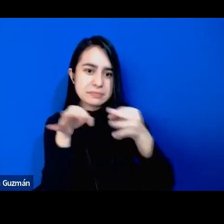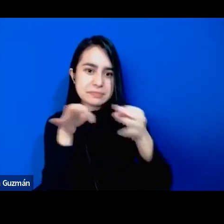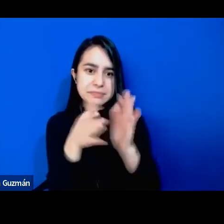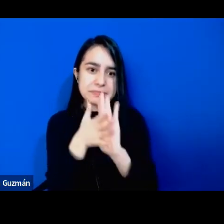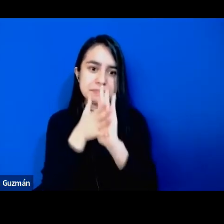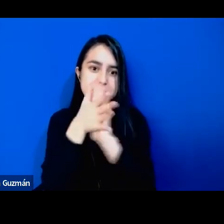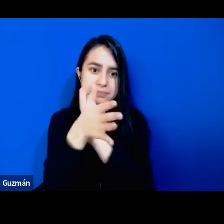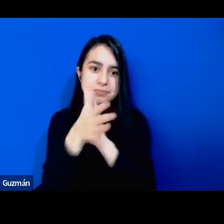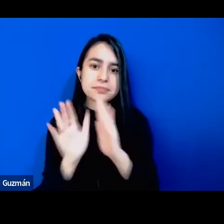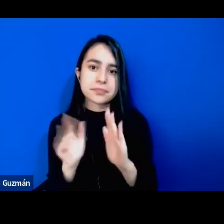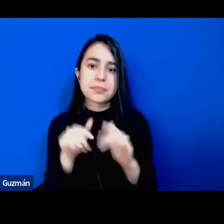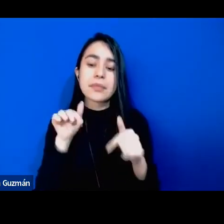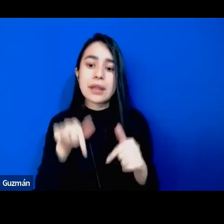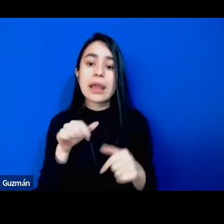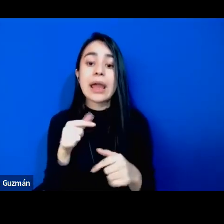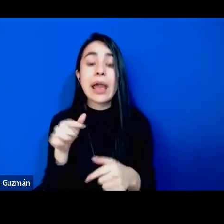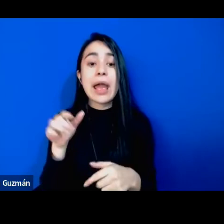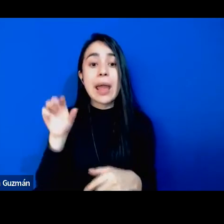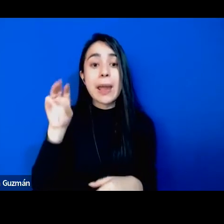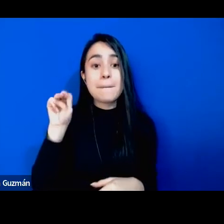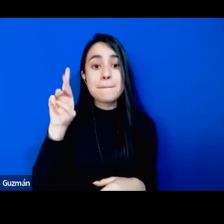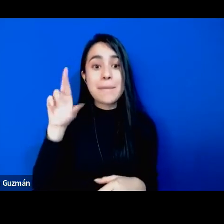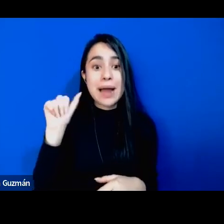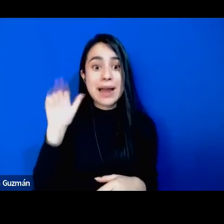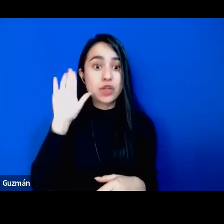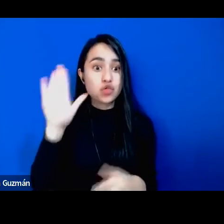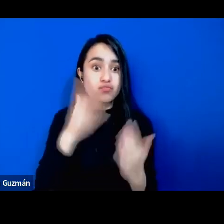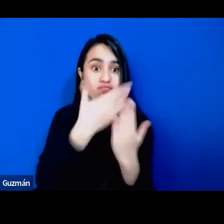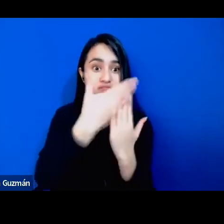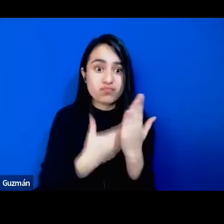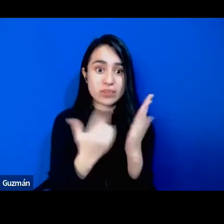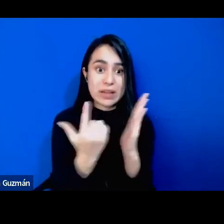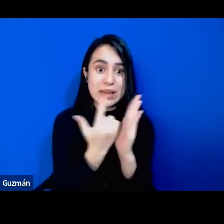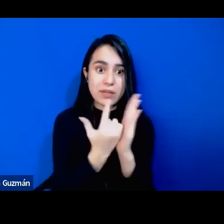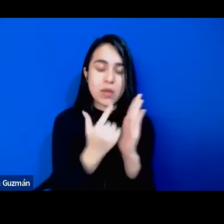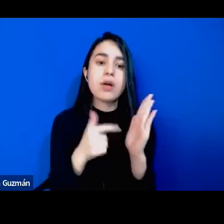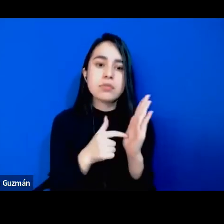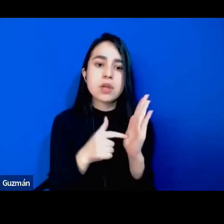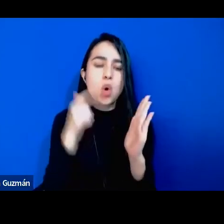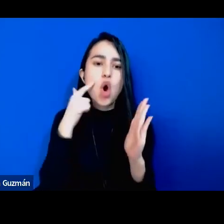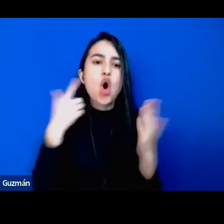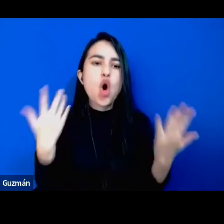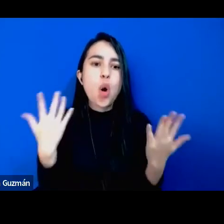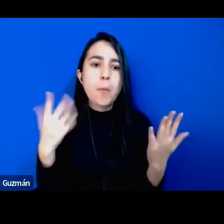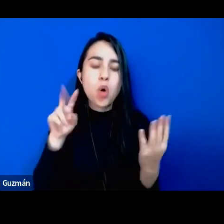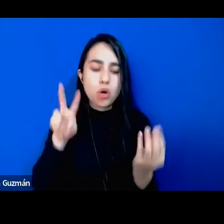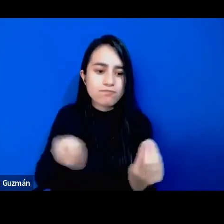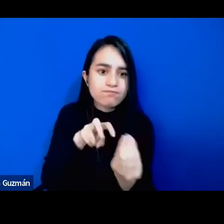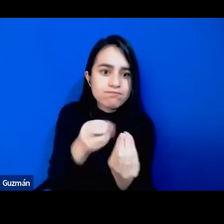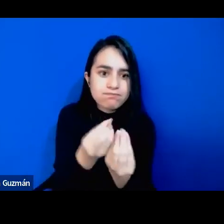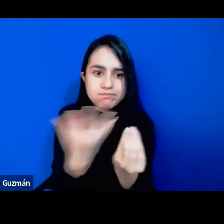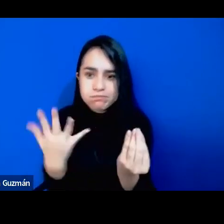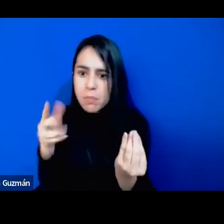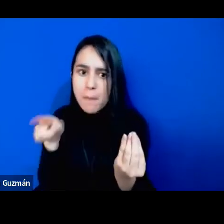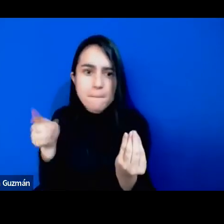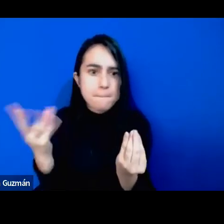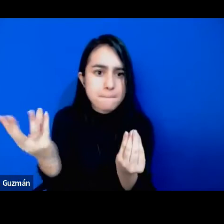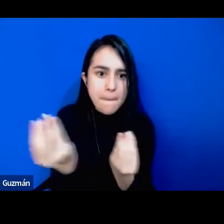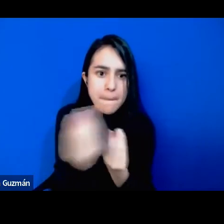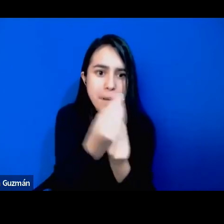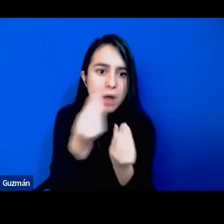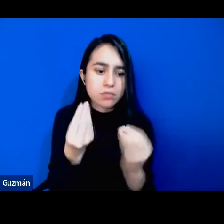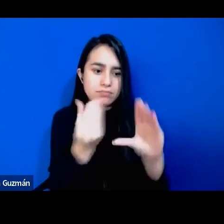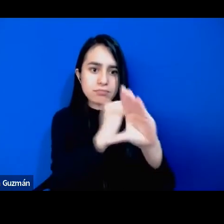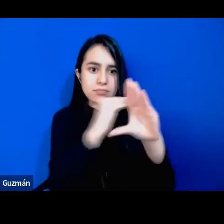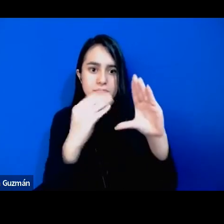Yo creo que el trabajo de Mara es un ejemplo de cómo podemos etnografiar la clase social, las clases sociales,